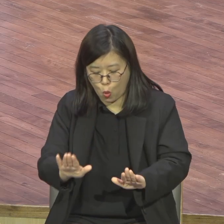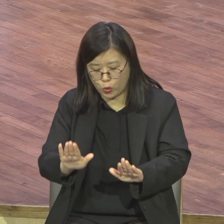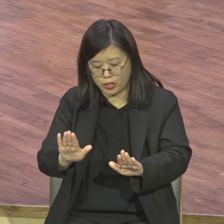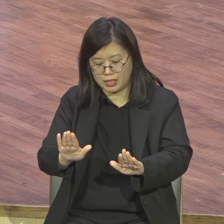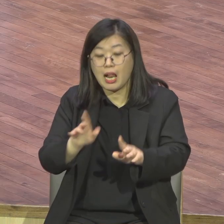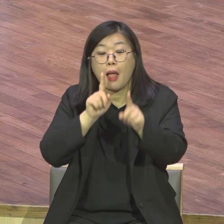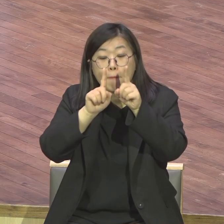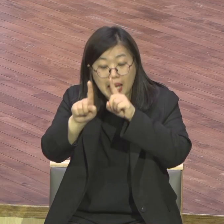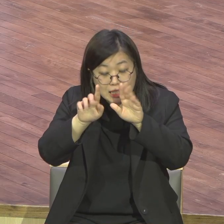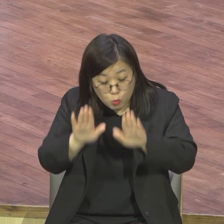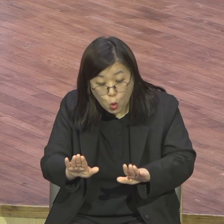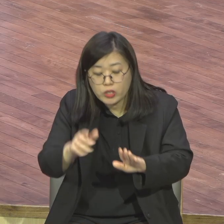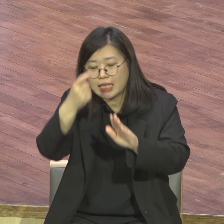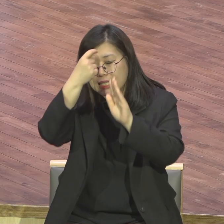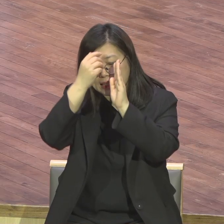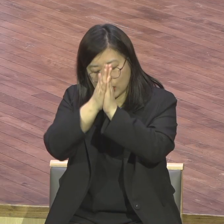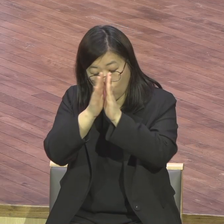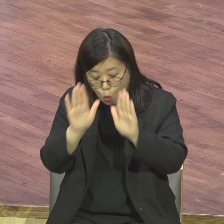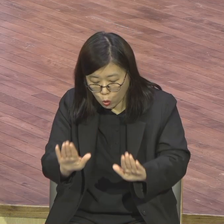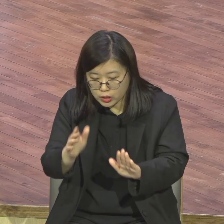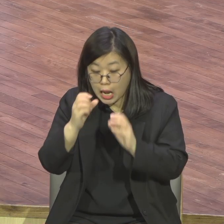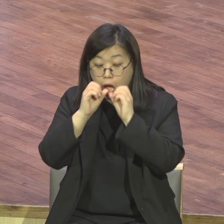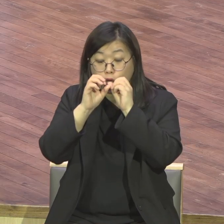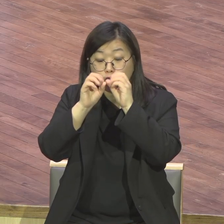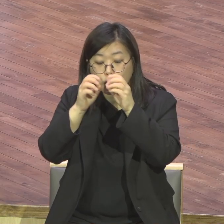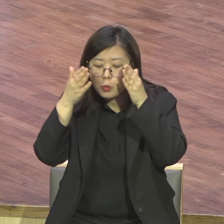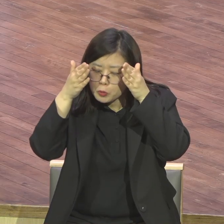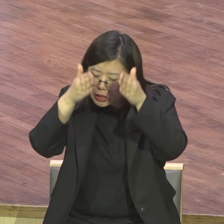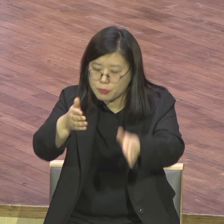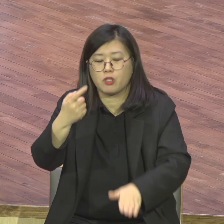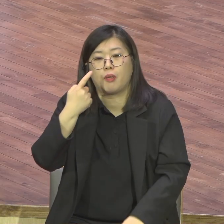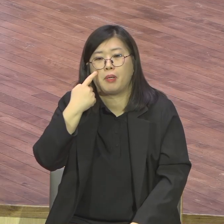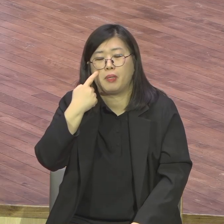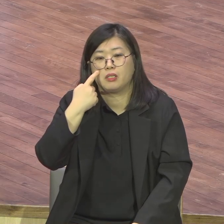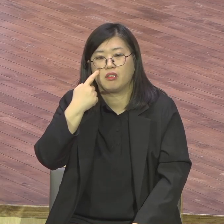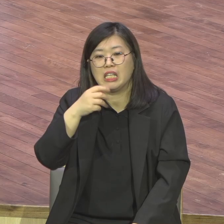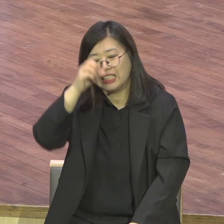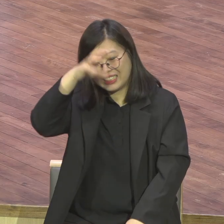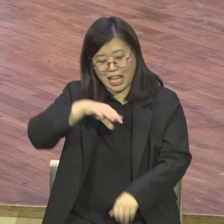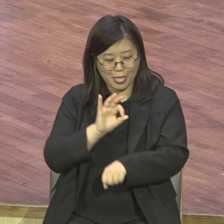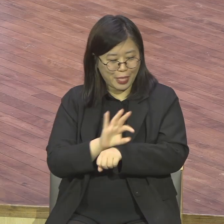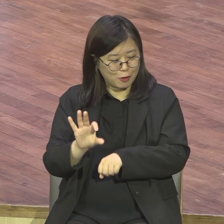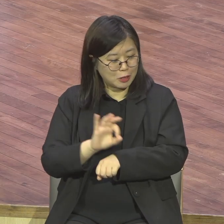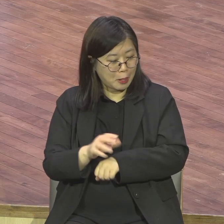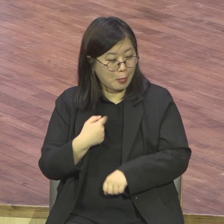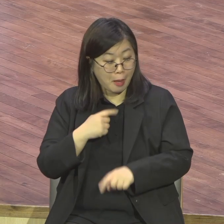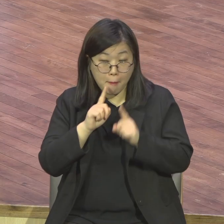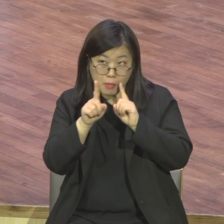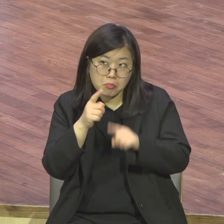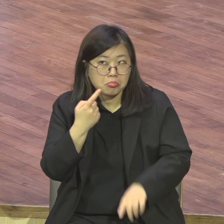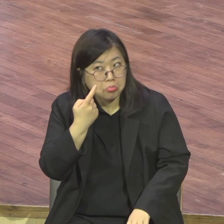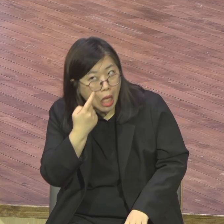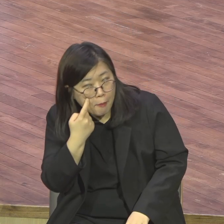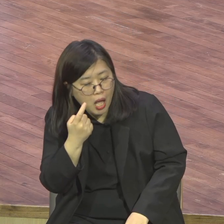서부를 못 보잖아요 떨렁뚱땅 대강하니까 집중 올인 그 체질로 하나님을